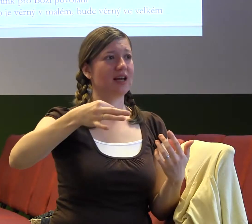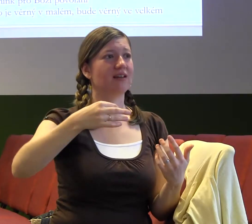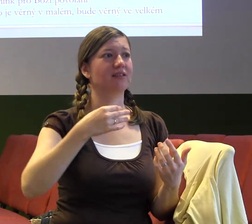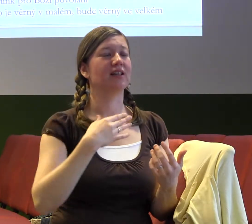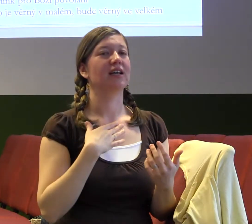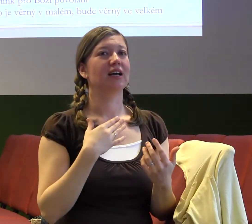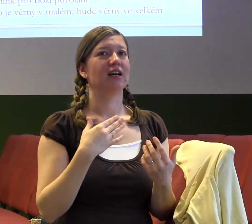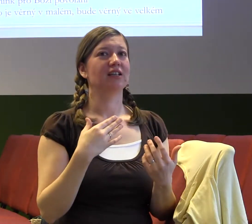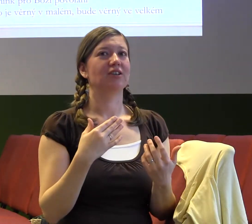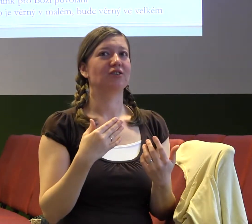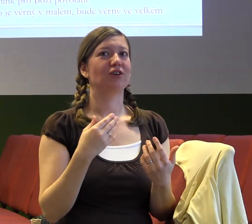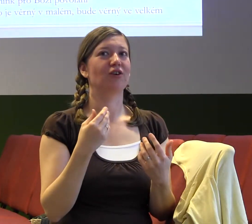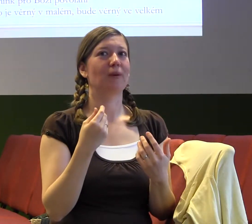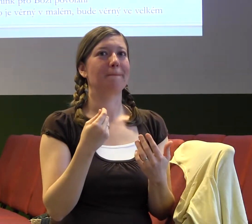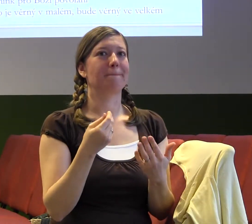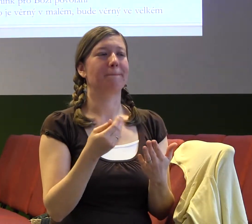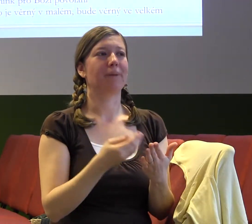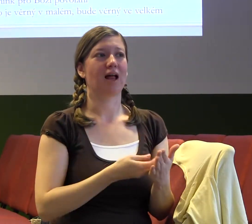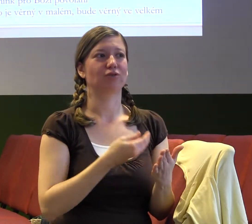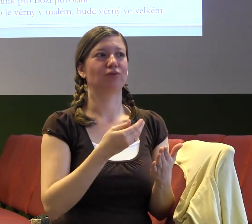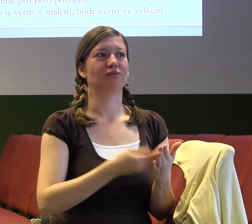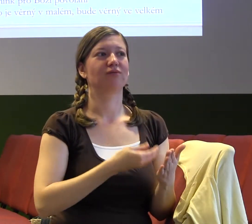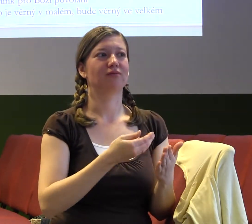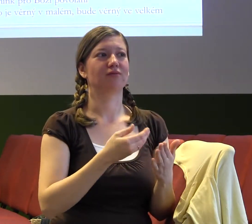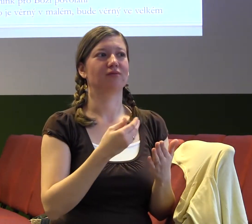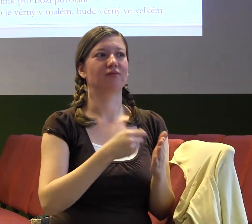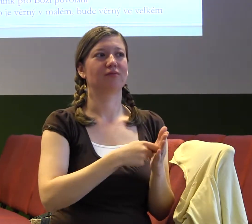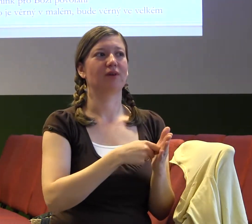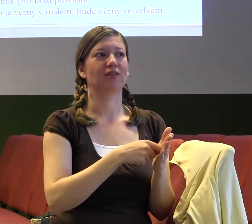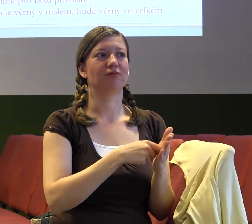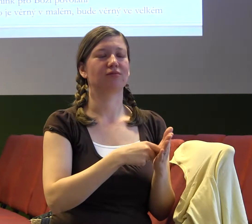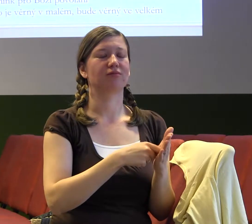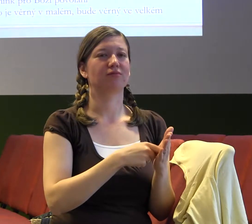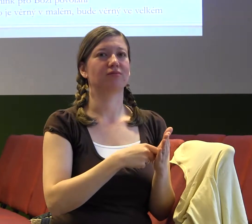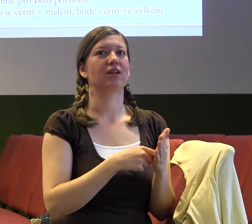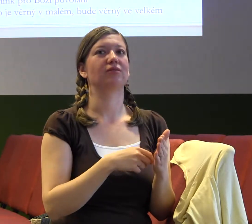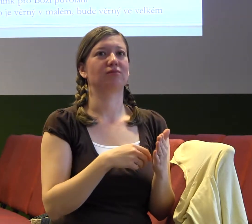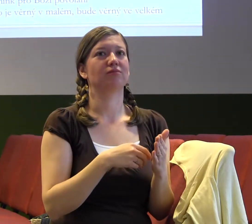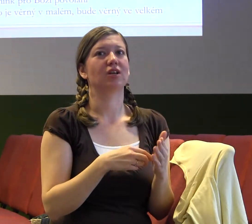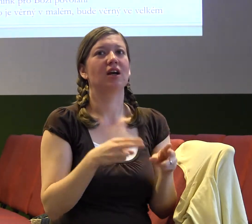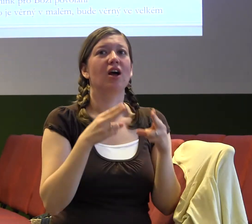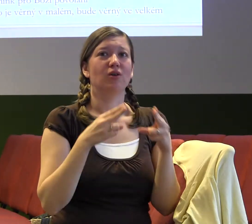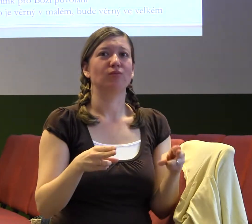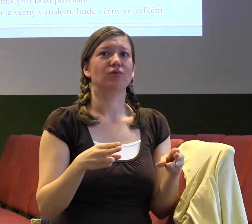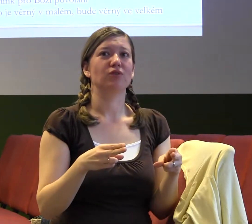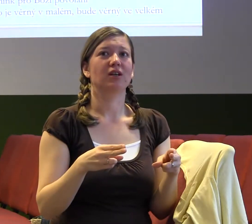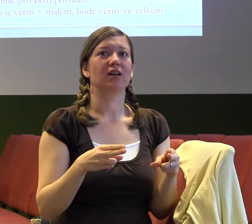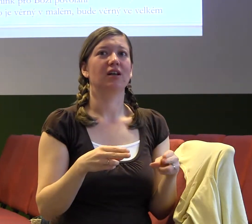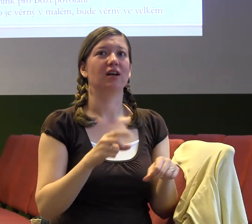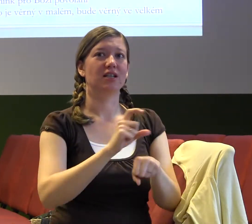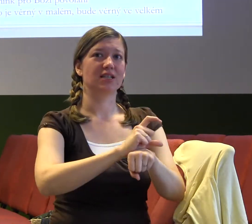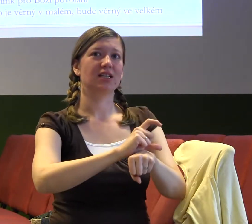peníze, tak desetinu z toho můžu dát do církve na to, aby mohla prakticky fungovat. Na to, aby jsme mohli mít tenhle super sál,